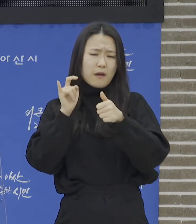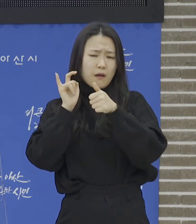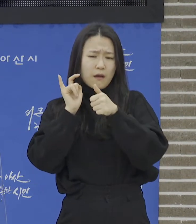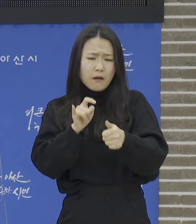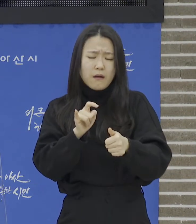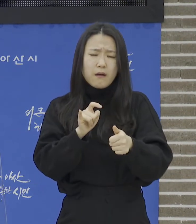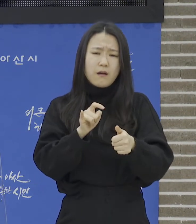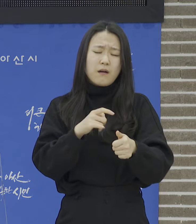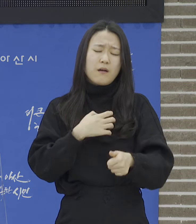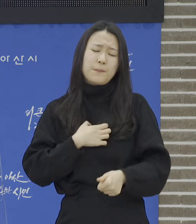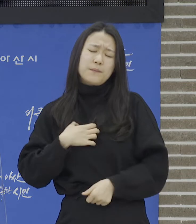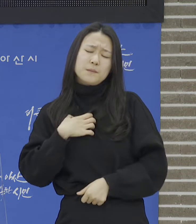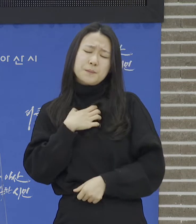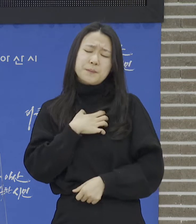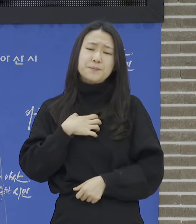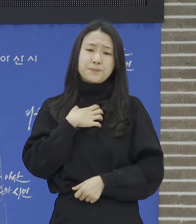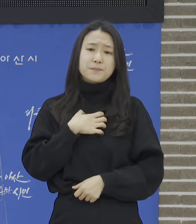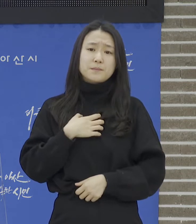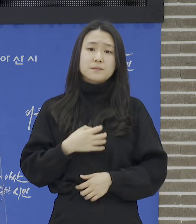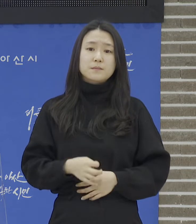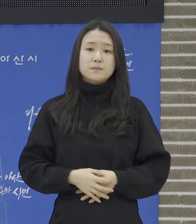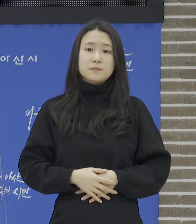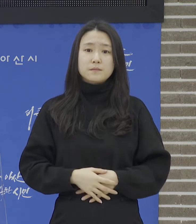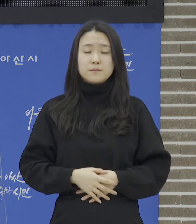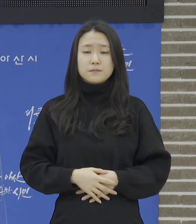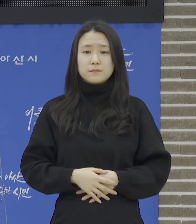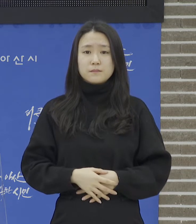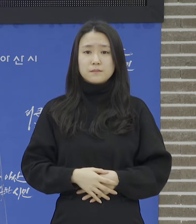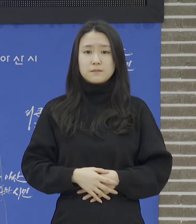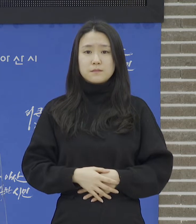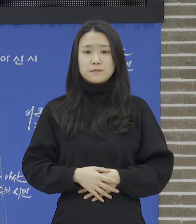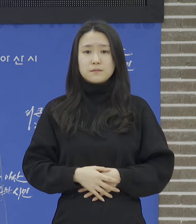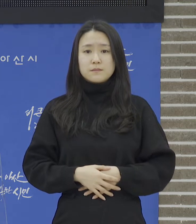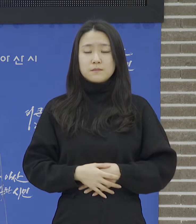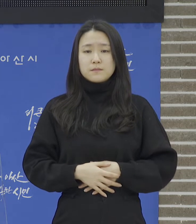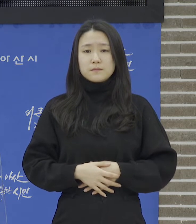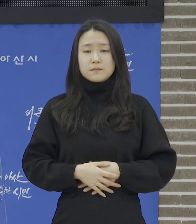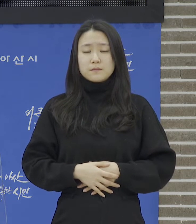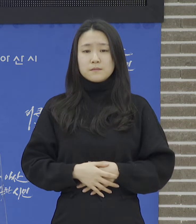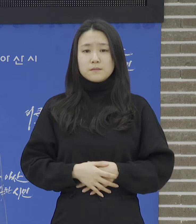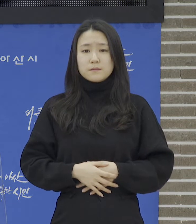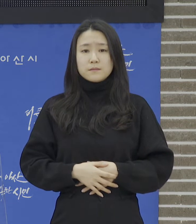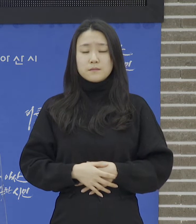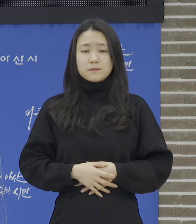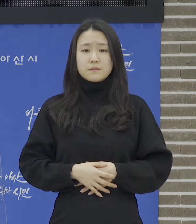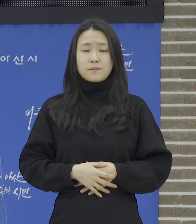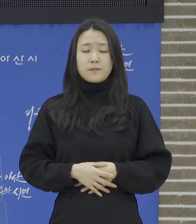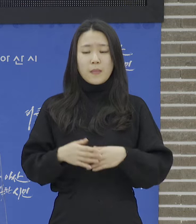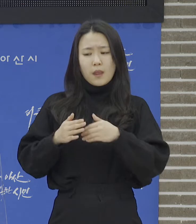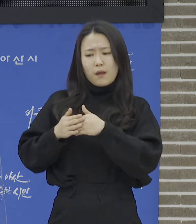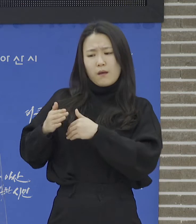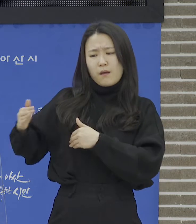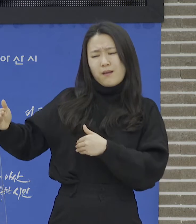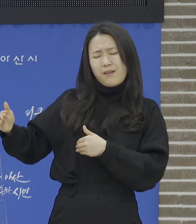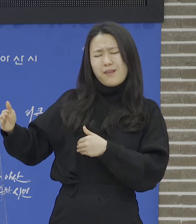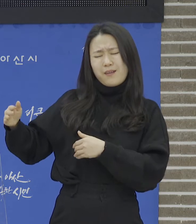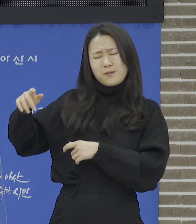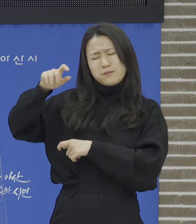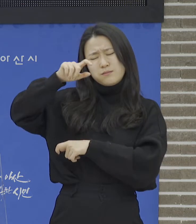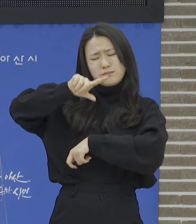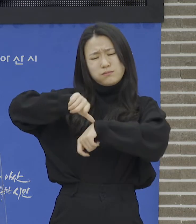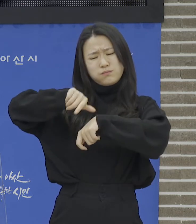견뎌되는 상황입니다. 길어진 사례 거리두기로 힘들고 고단하겠지만